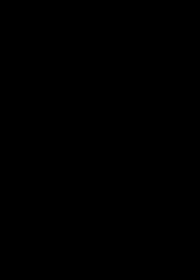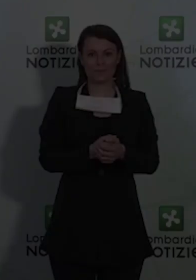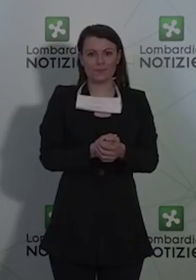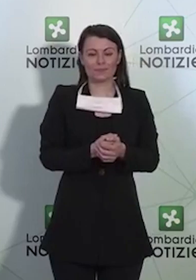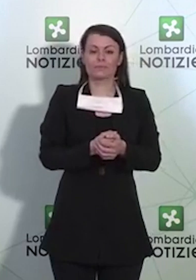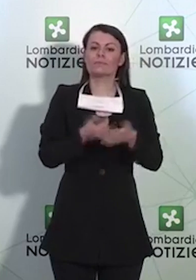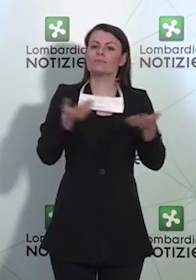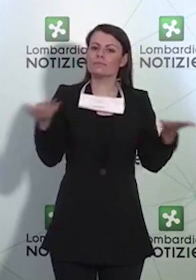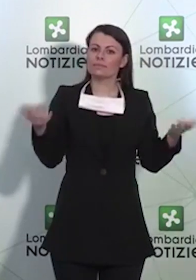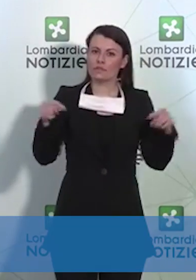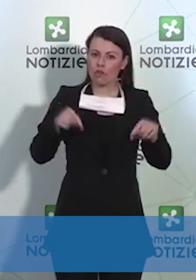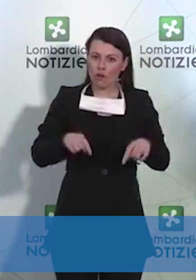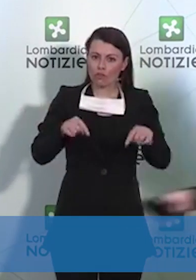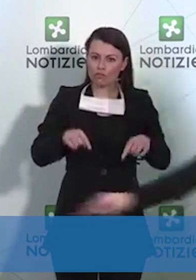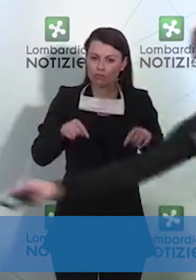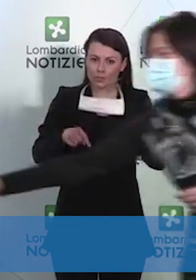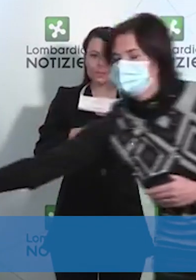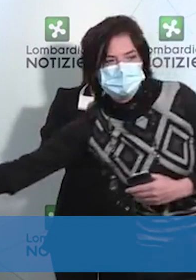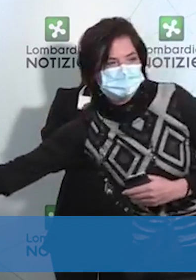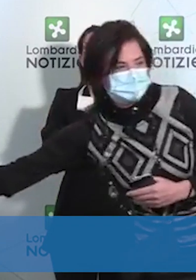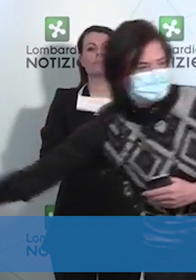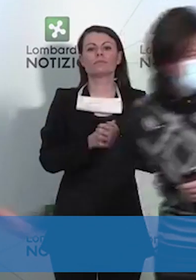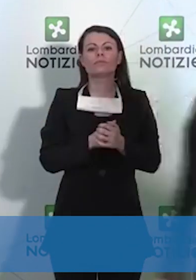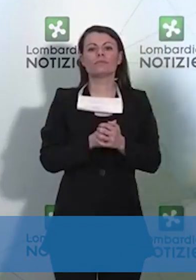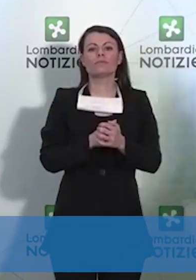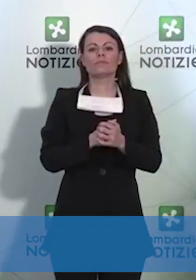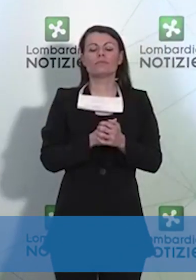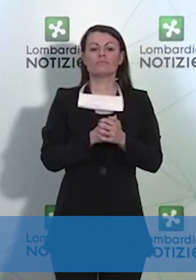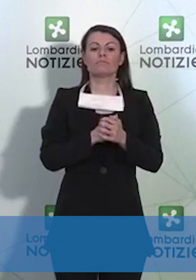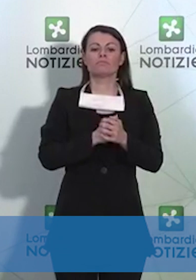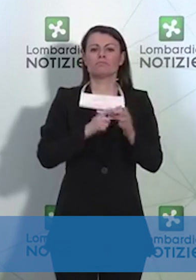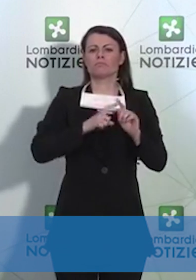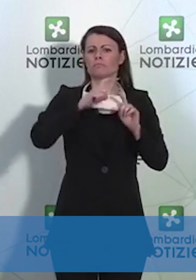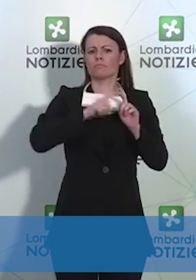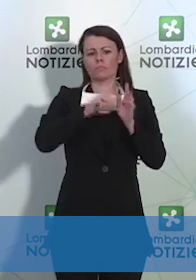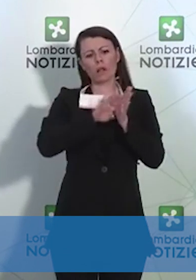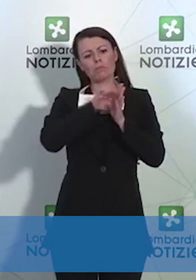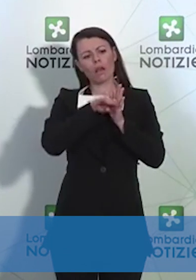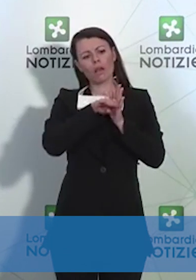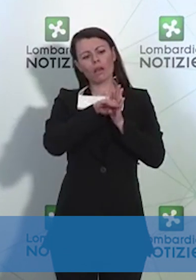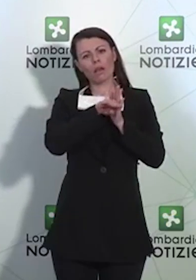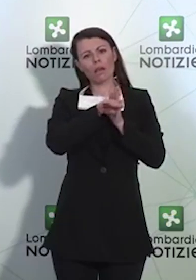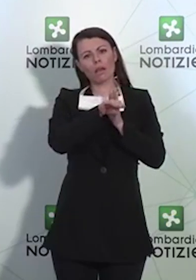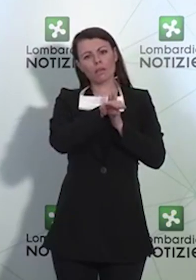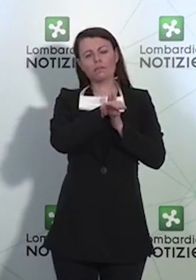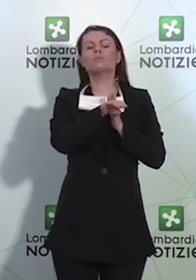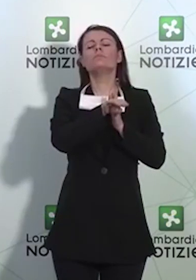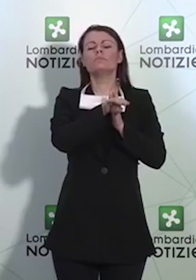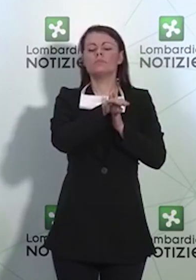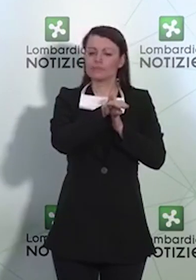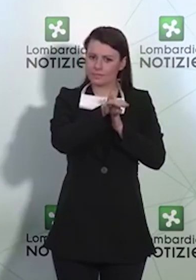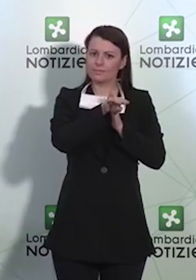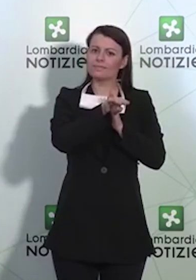Anche oggi il trend è rimasto nella stessa positiva